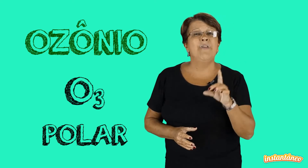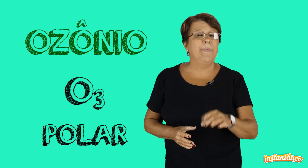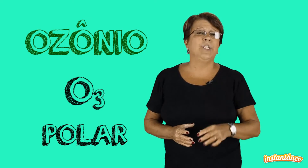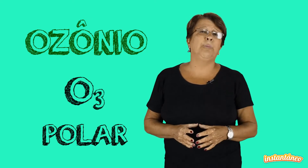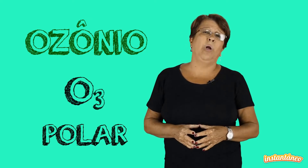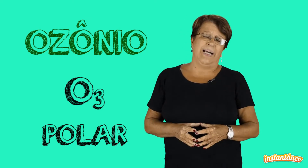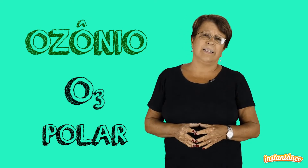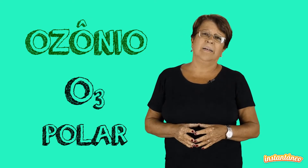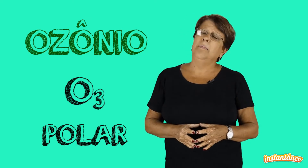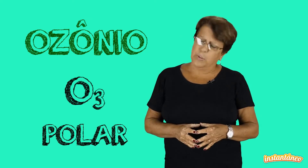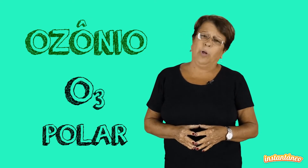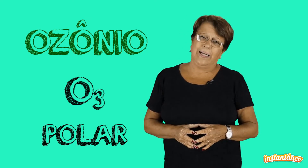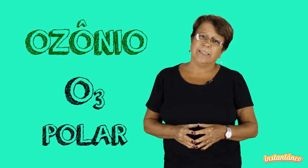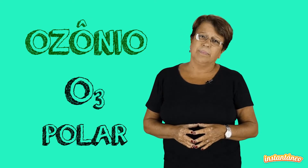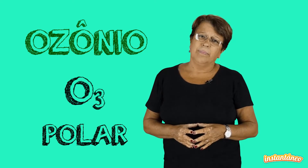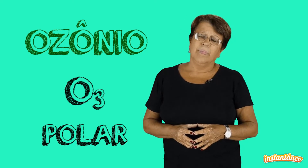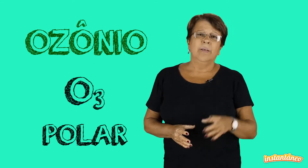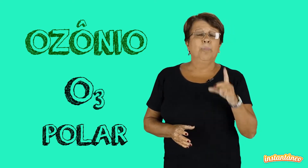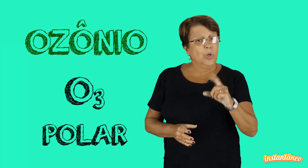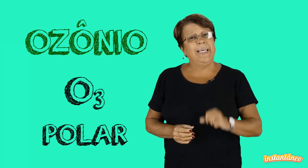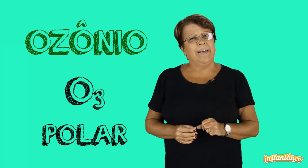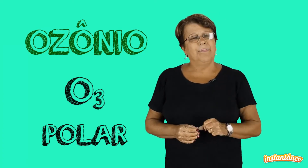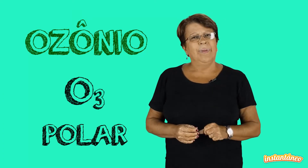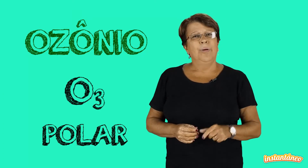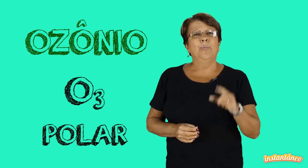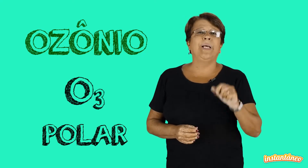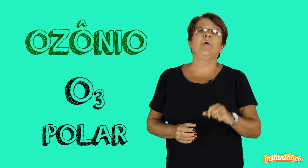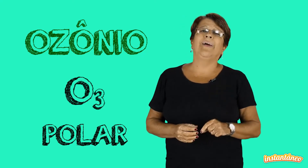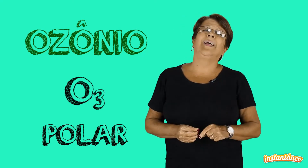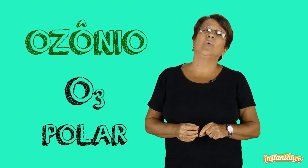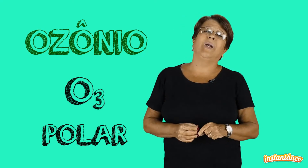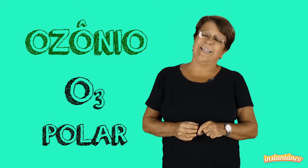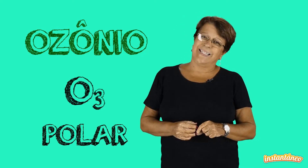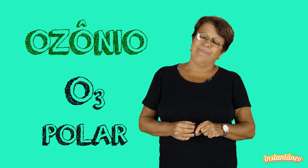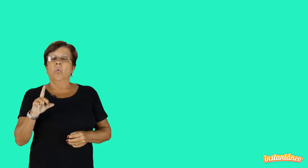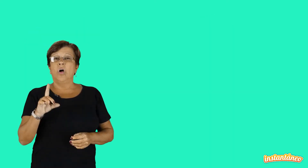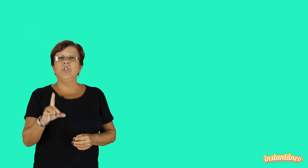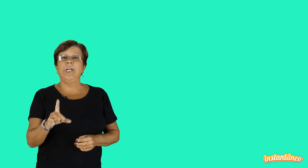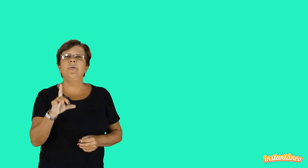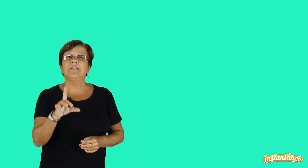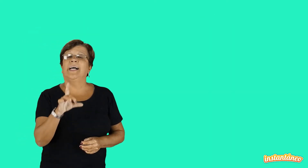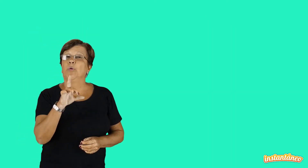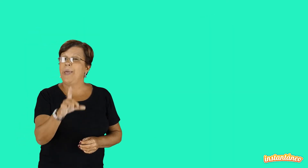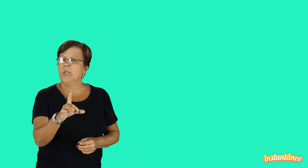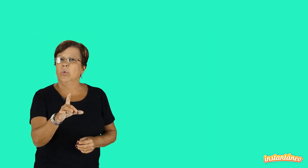Levemente polar, mas polar. Por quê? Porque a molécula é angular. O oxigênio que está no meio